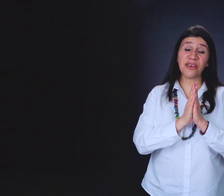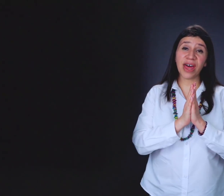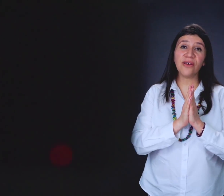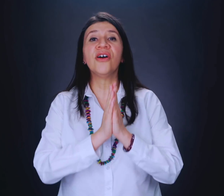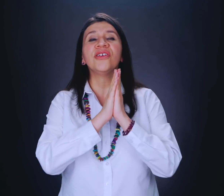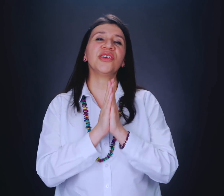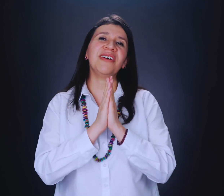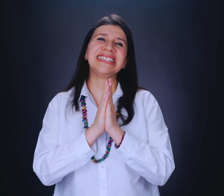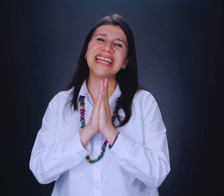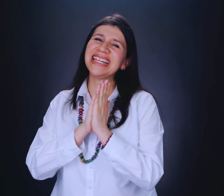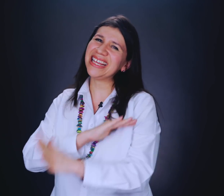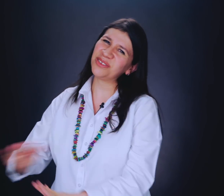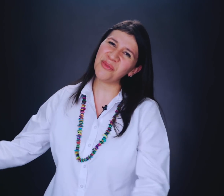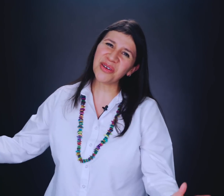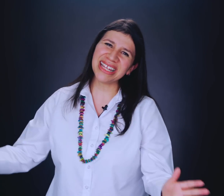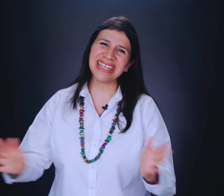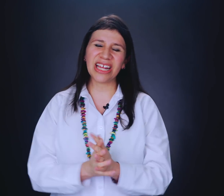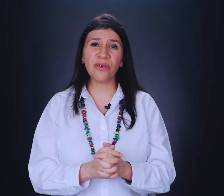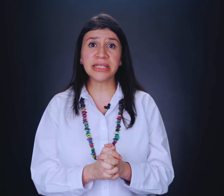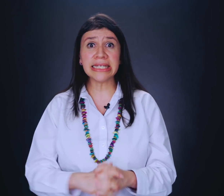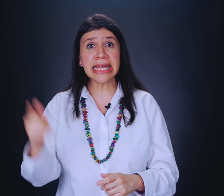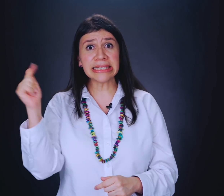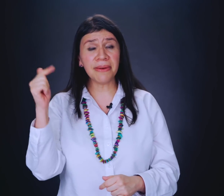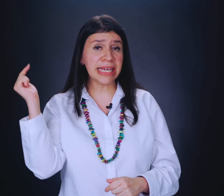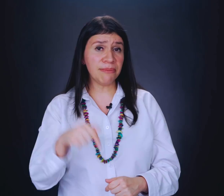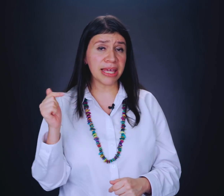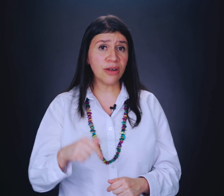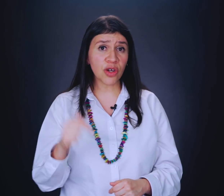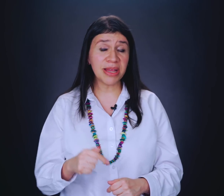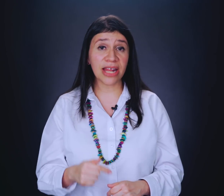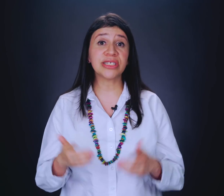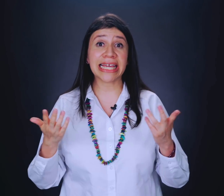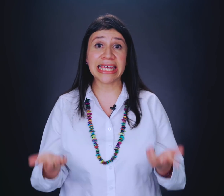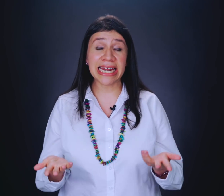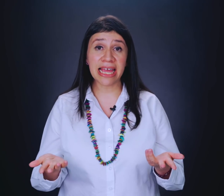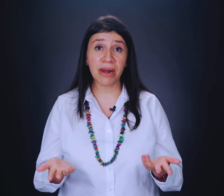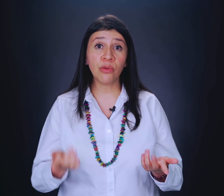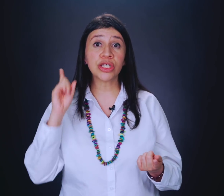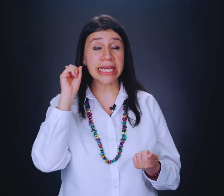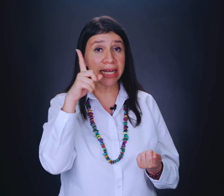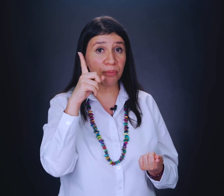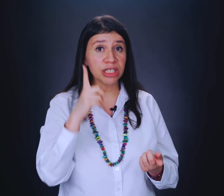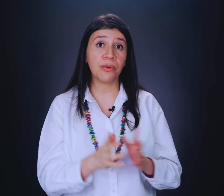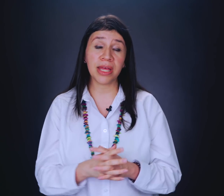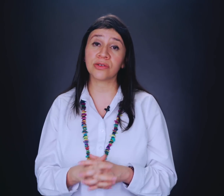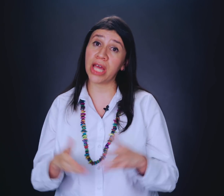ayudado. Yo soy Fanny Psiquiatra, estuve muy contenta de estar con ustedes, y ya saben, déjenme aquí en los comentarios de qué quieren que hablemos, si quieren que el próximo video sea